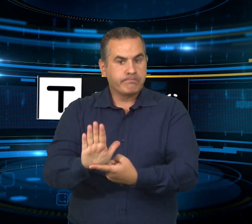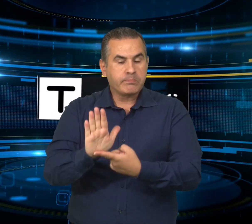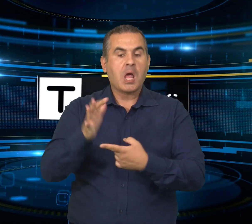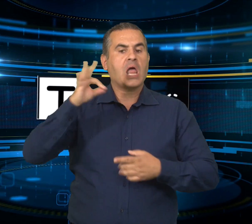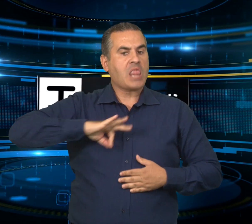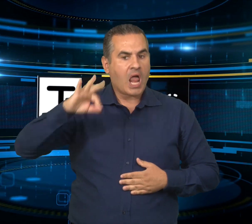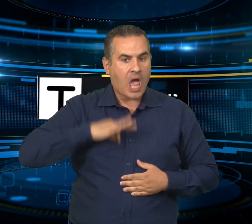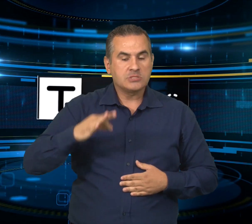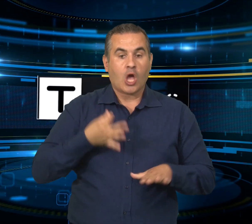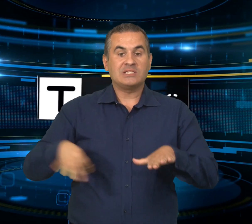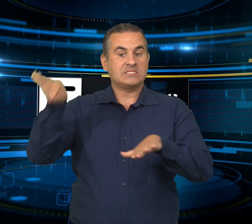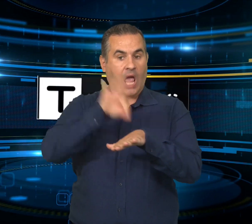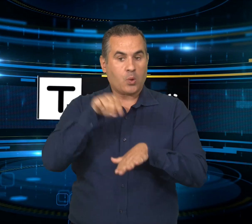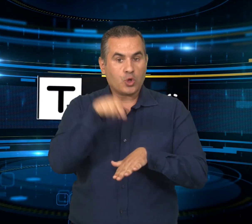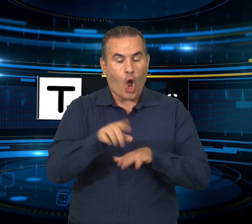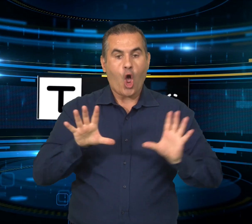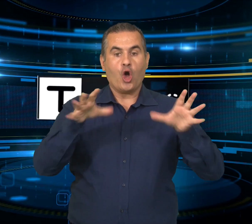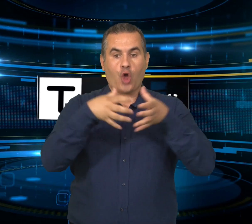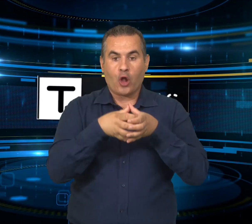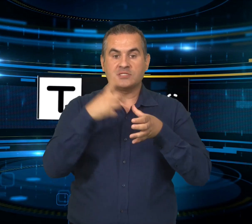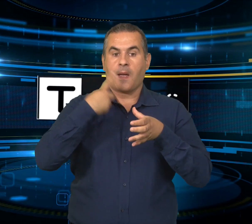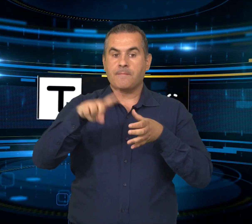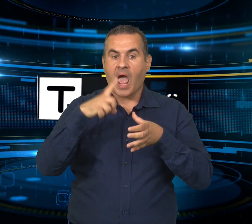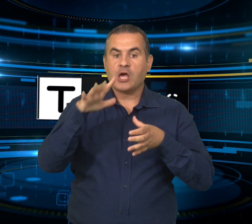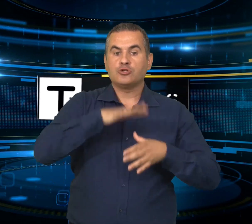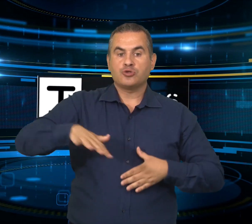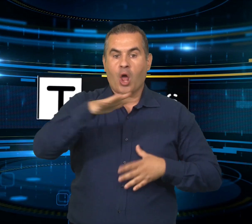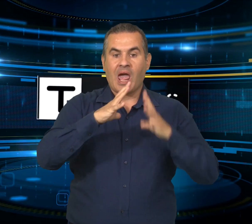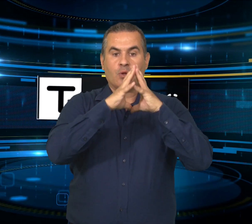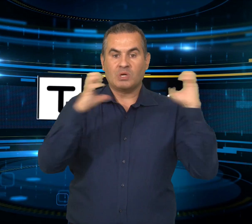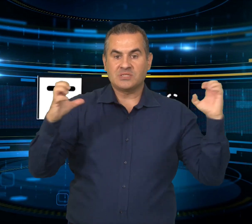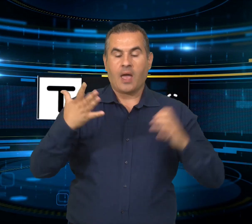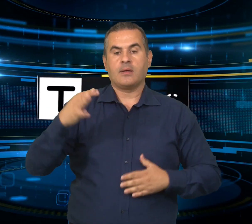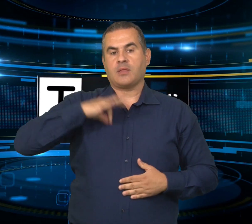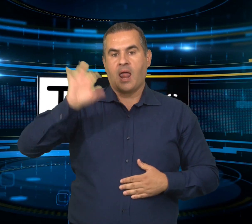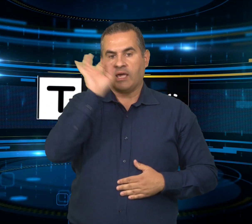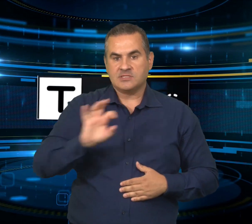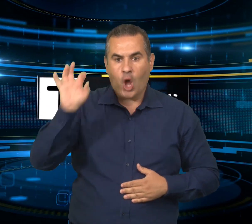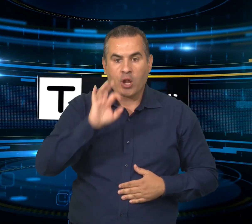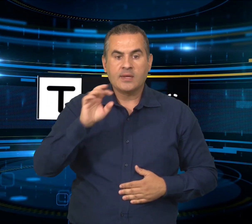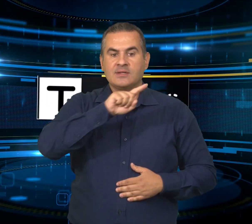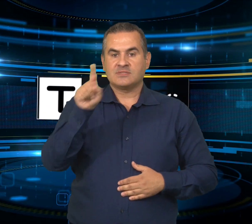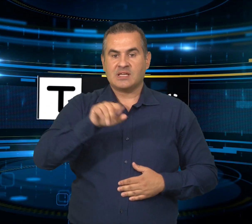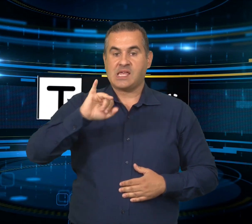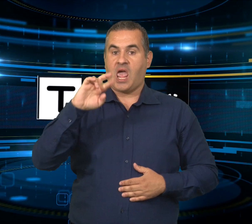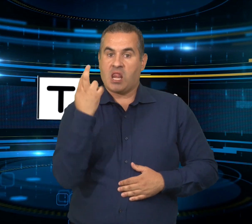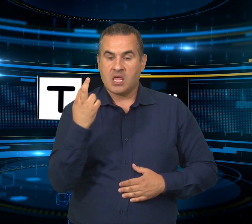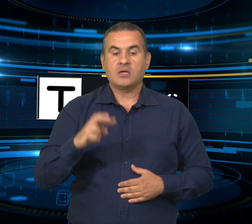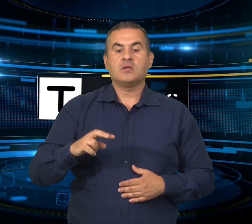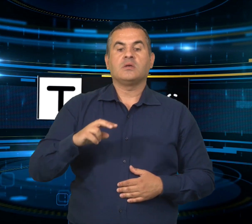industriale di Prato Sardo, la ZIR nella gestione dell'area economica e